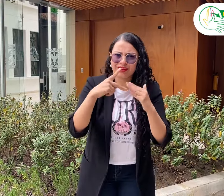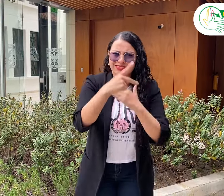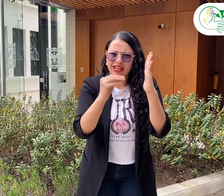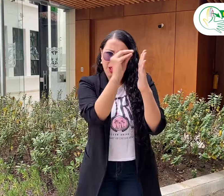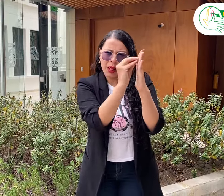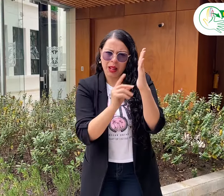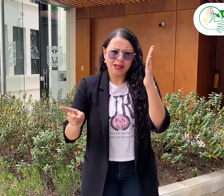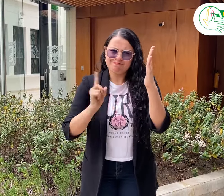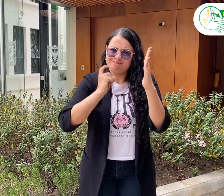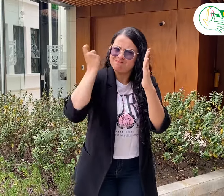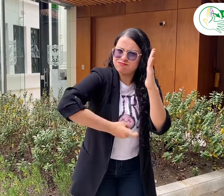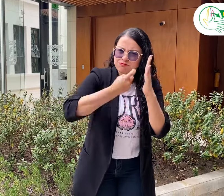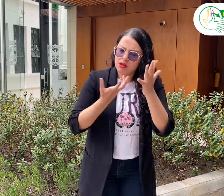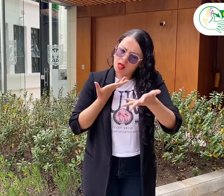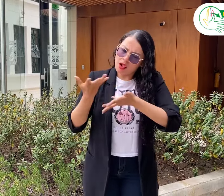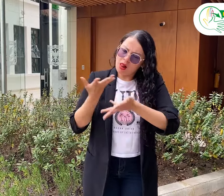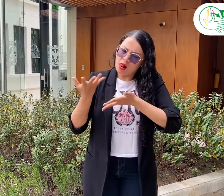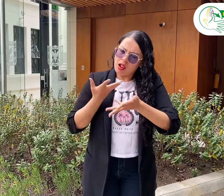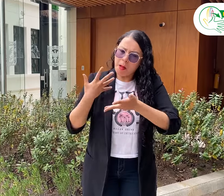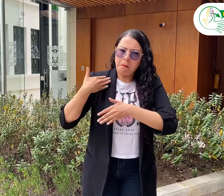En el proceso también participó la comunidad sorda.